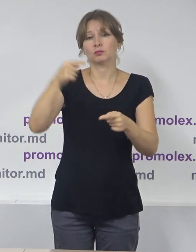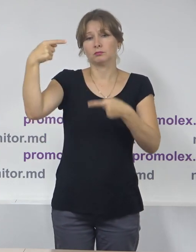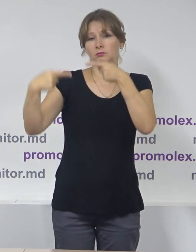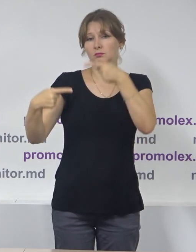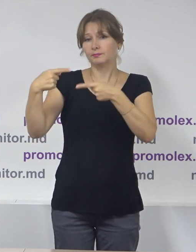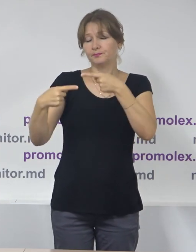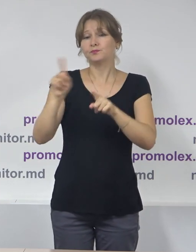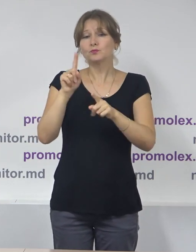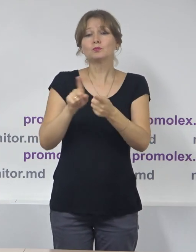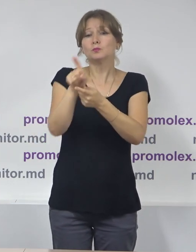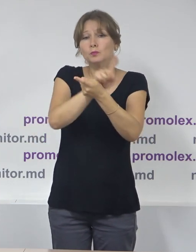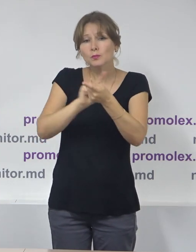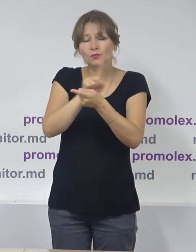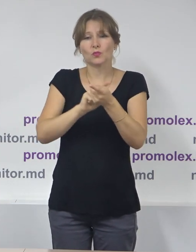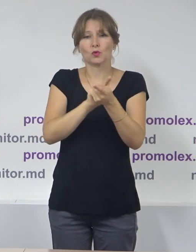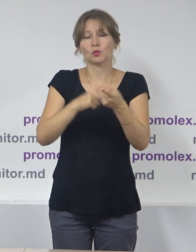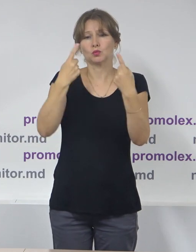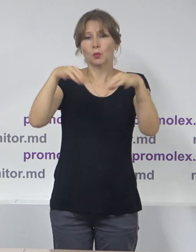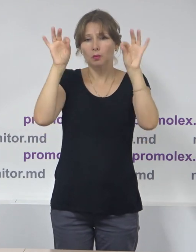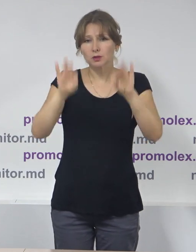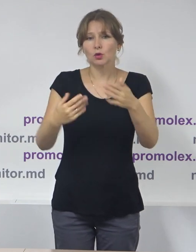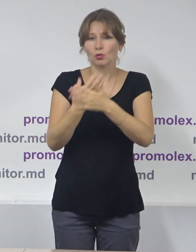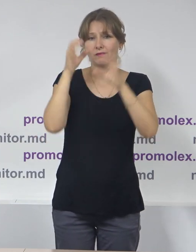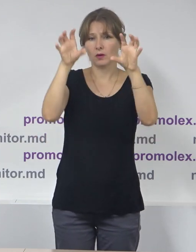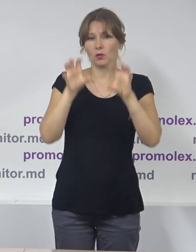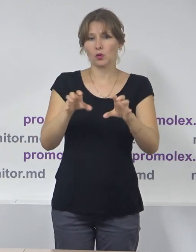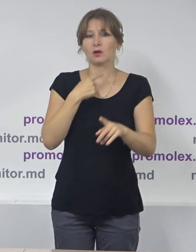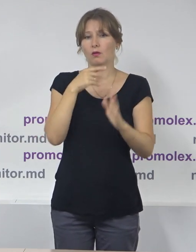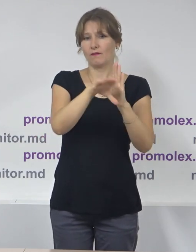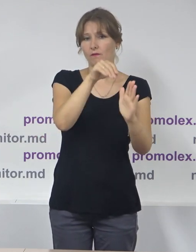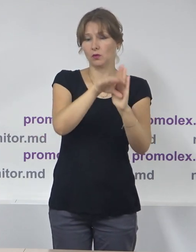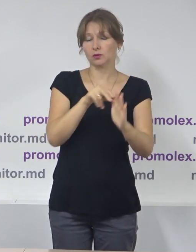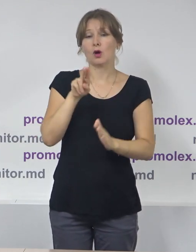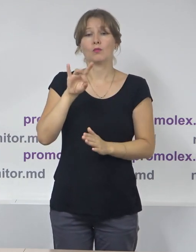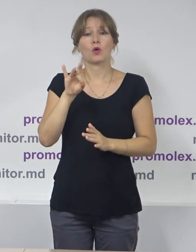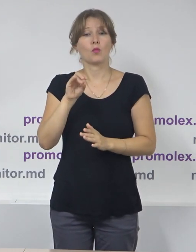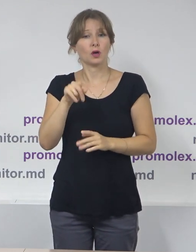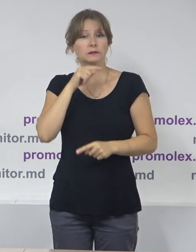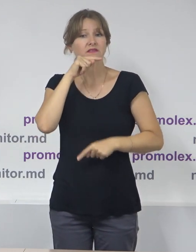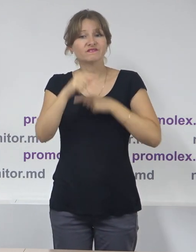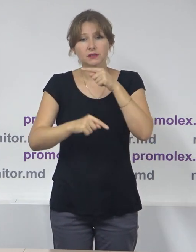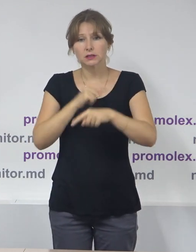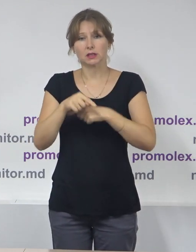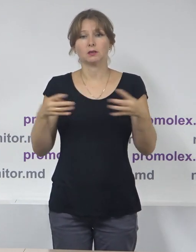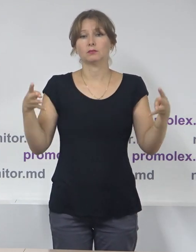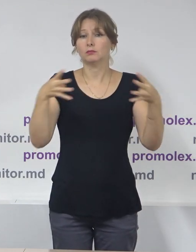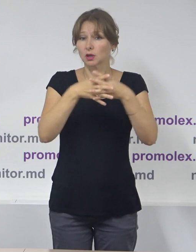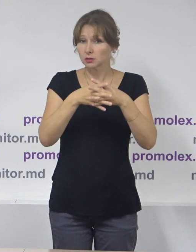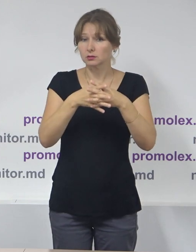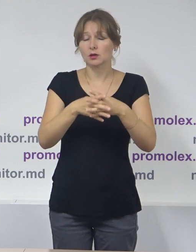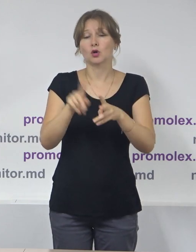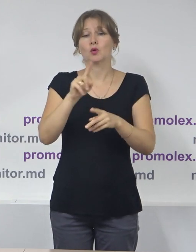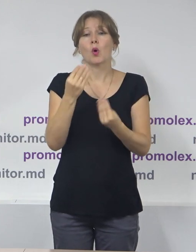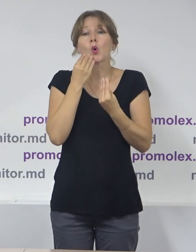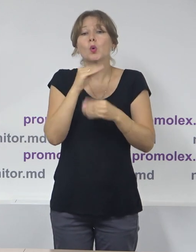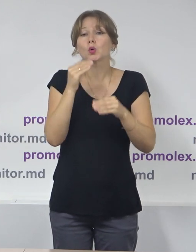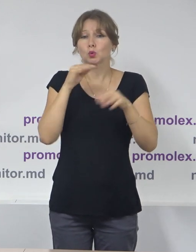cu privire la modificările fundamentale din nouul cod electoral. Promolex a fost implicat plenar în procesul de îmbunătățire